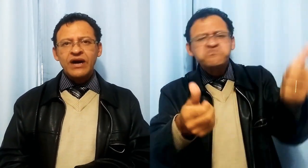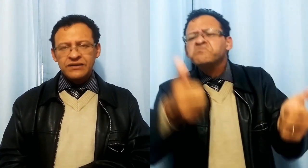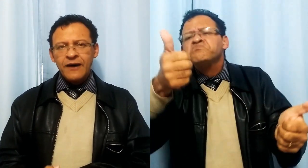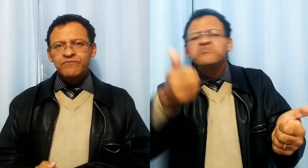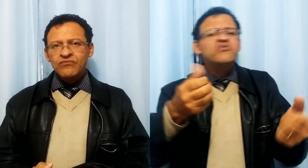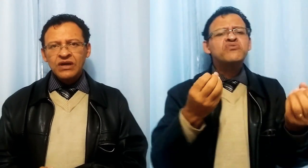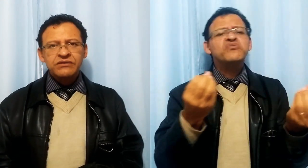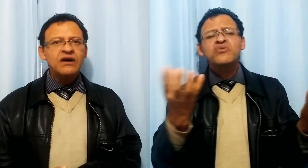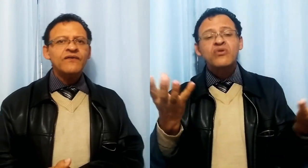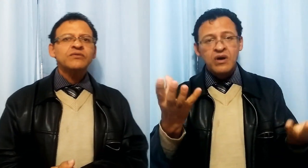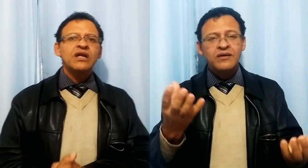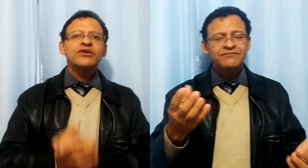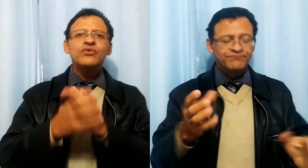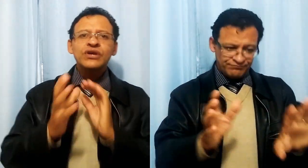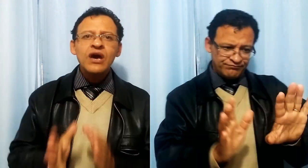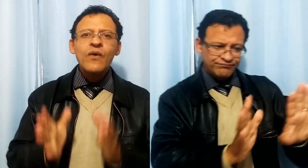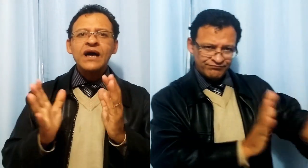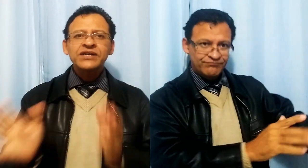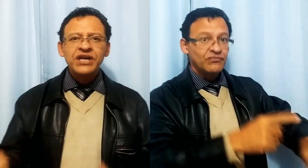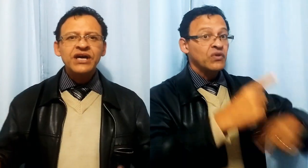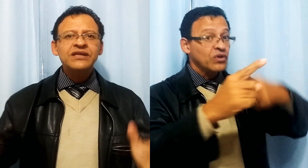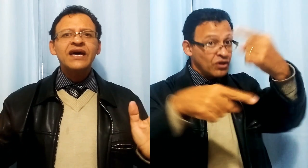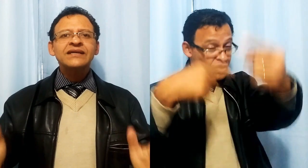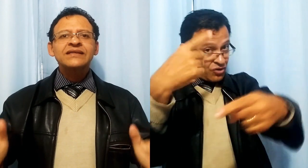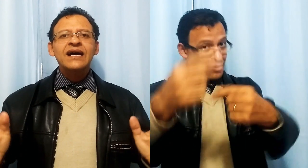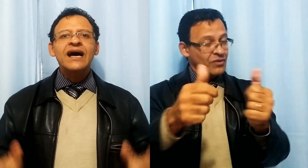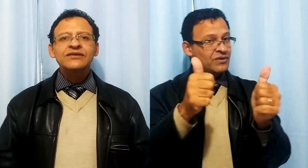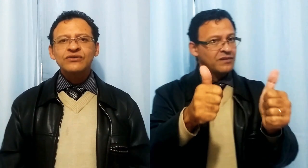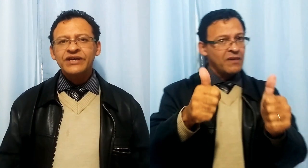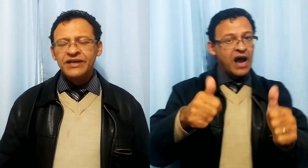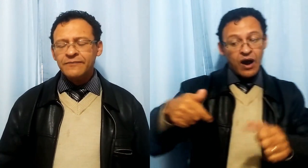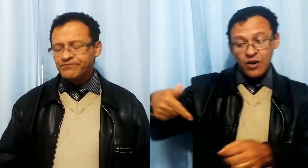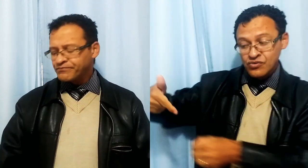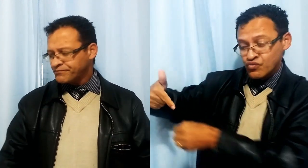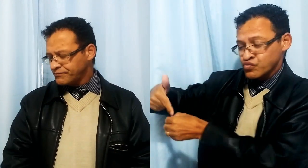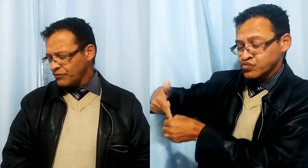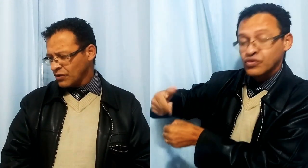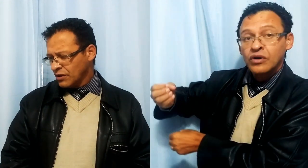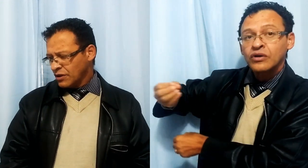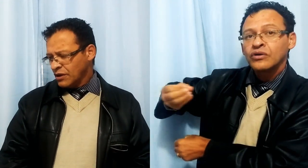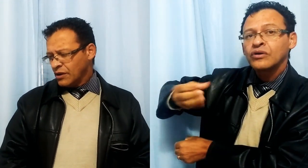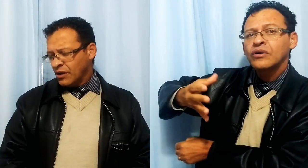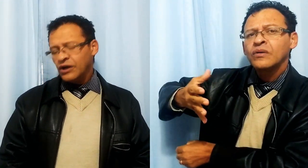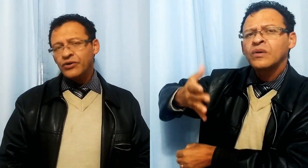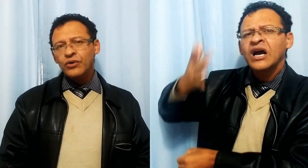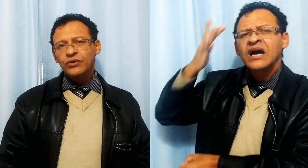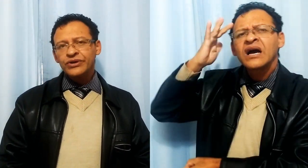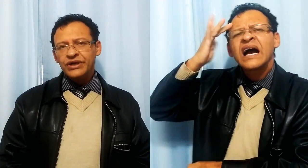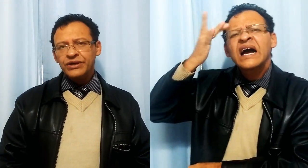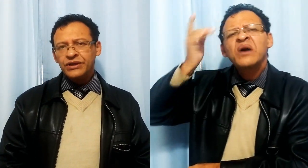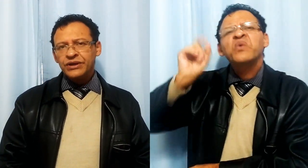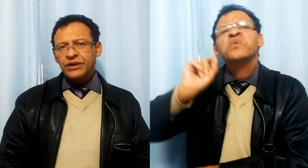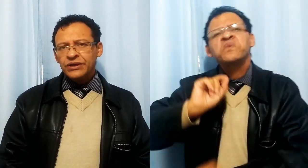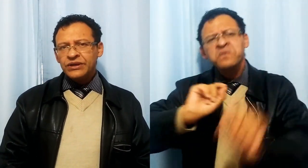aí, tá? Então vamos lá e o que eu achei desta gasolina? Olha, eu coloquei e